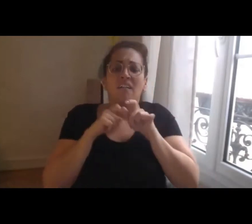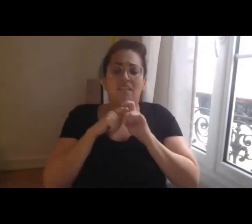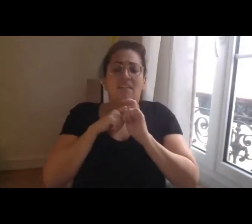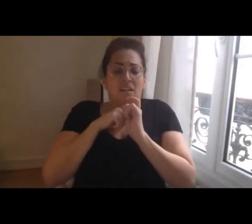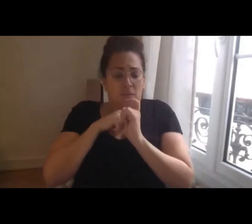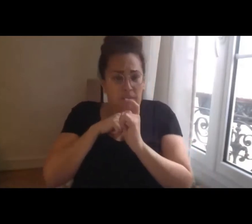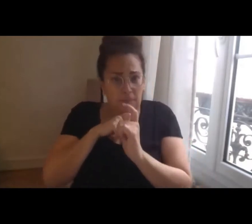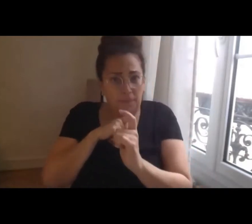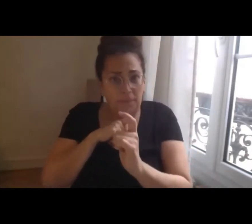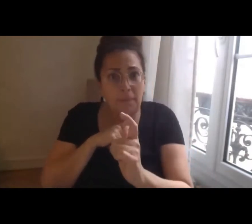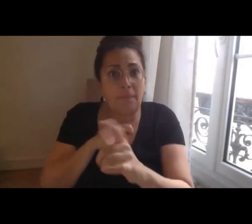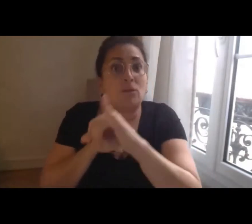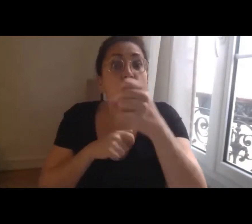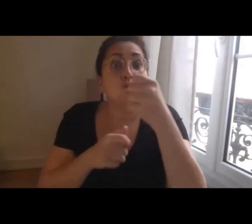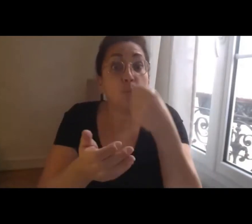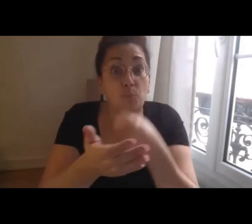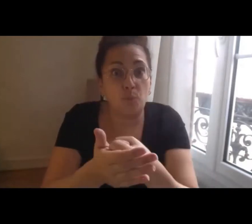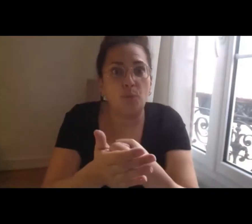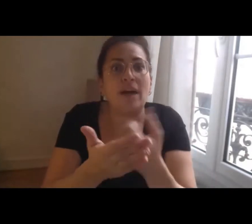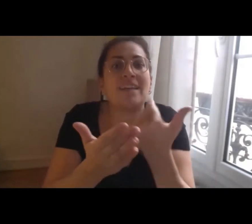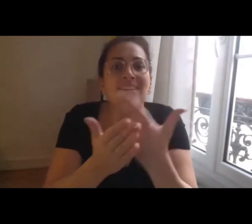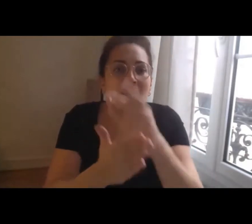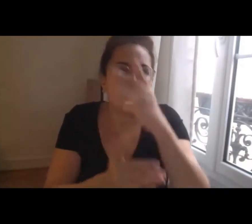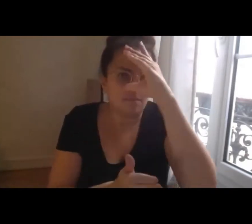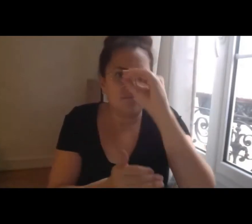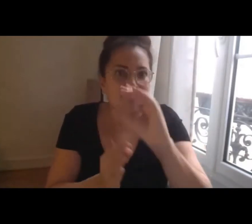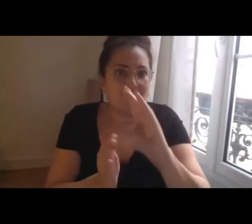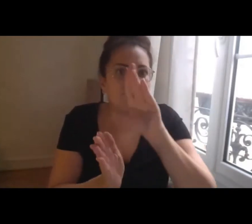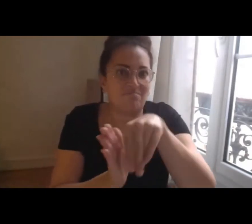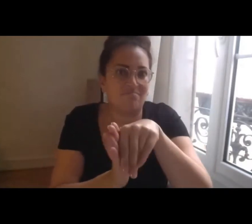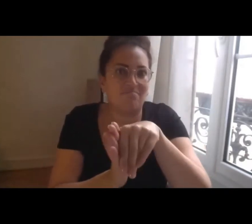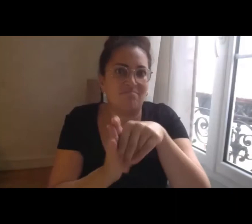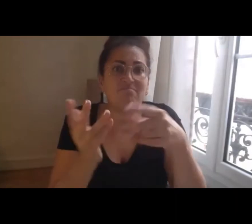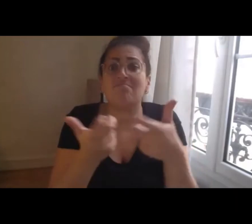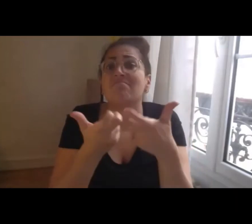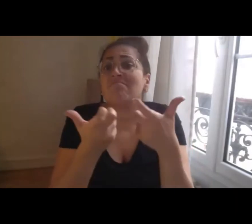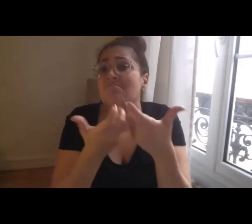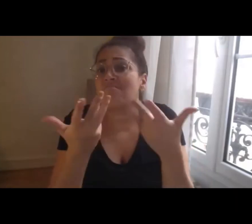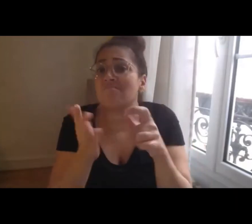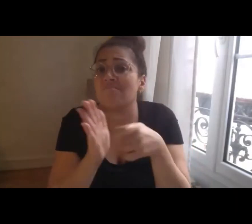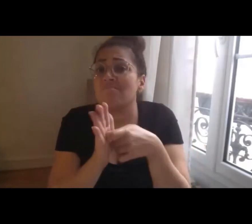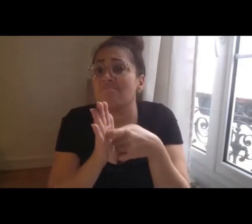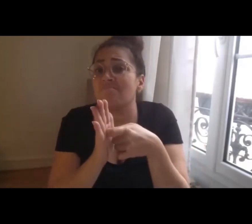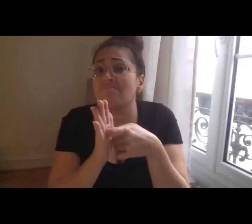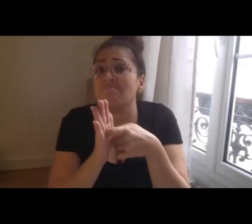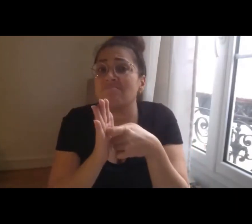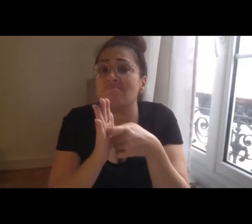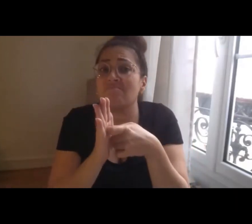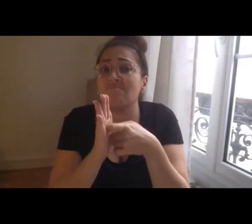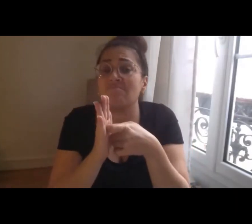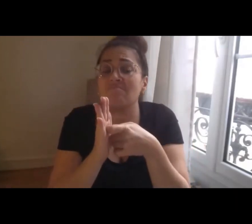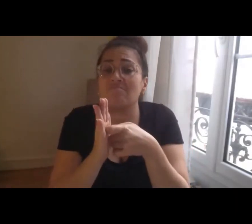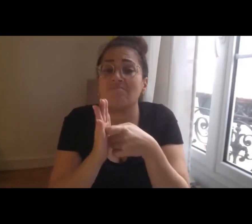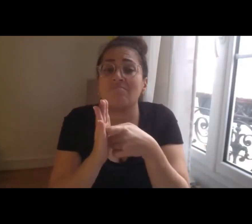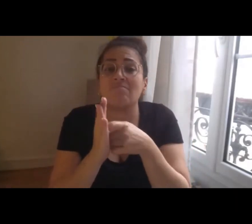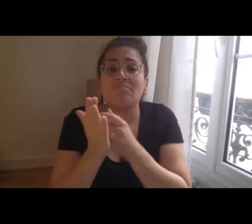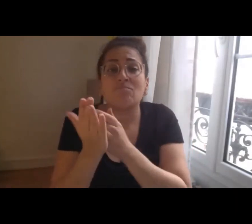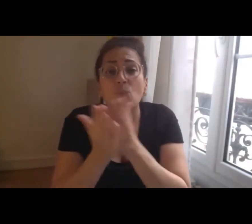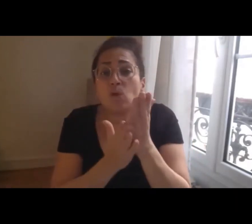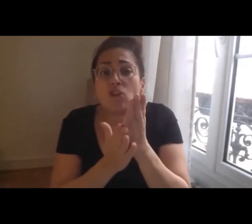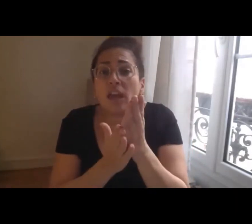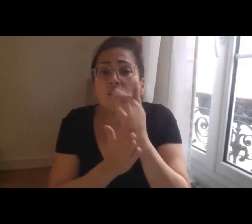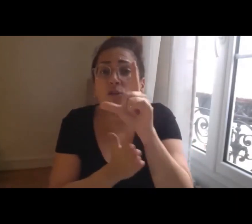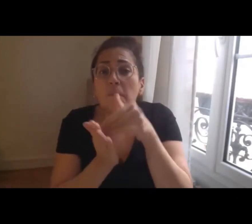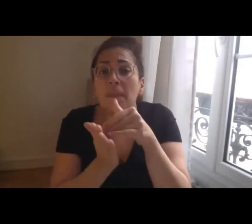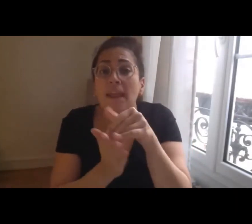sur la question de l'appel à projet de 2020 avec la FIRA, combien cette question est